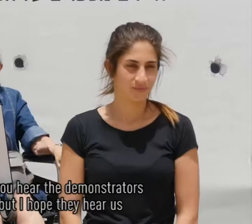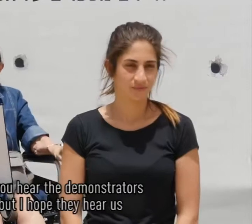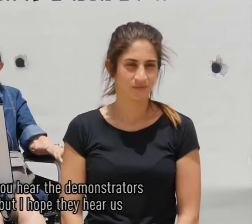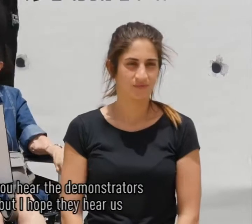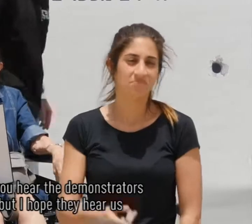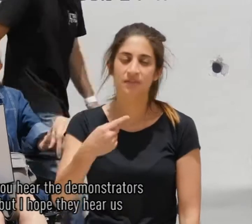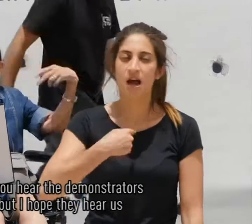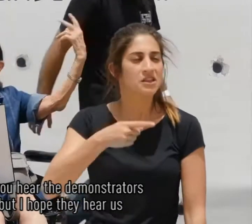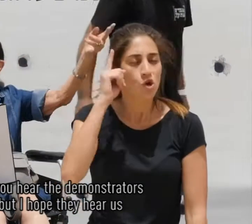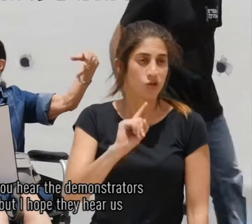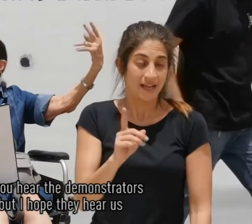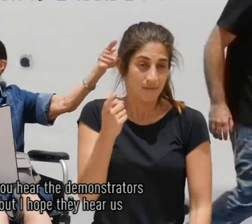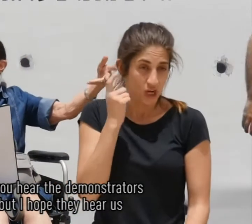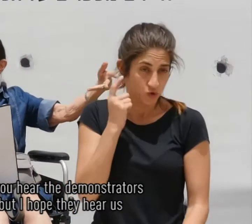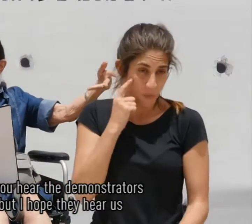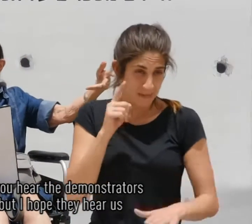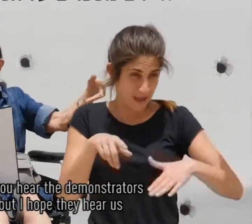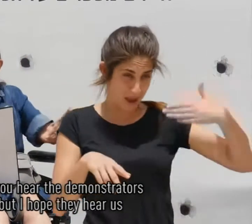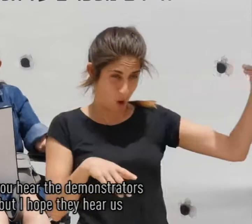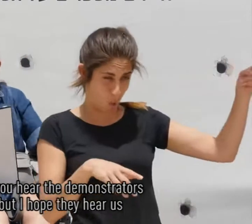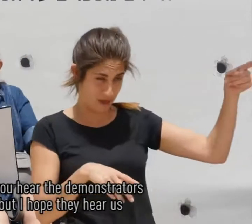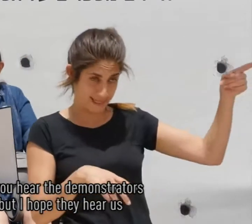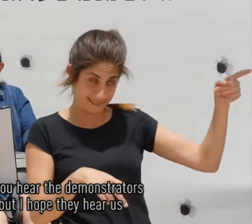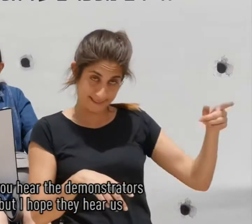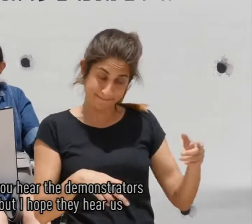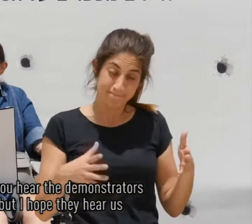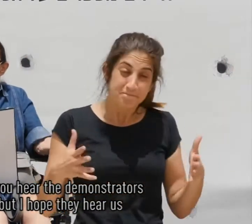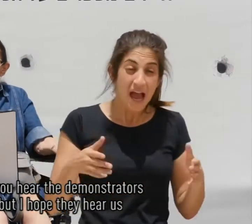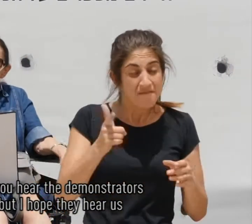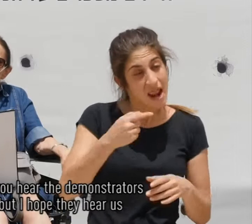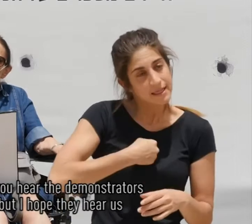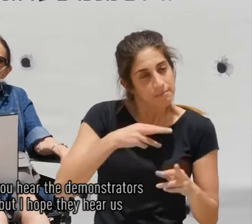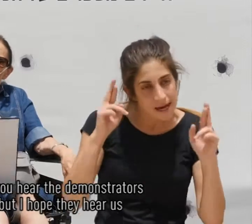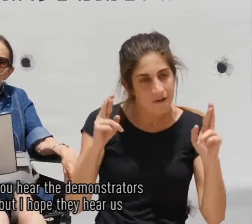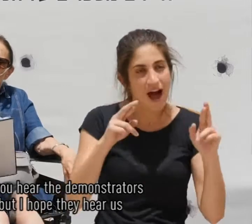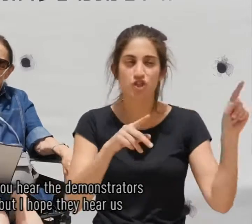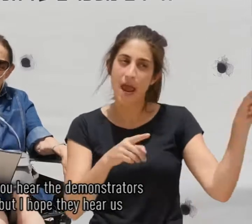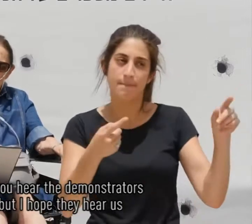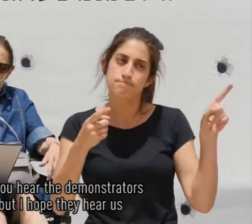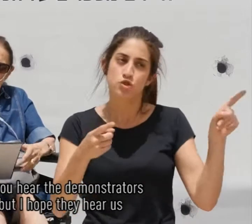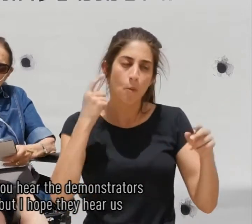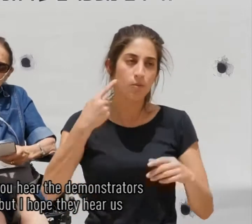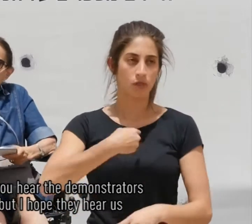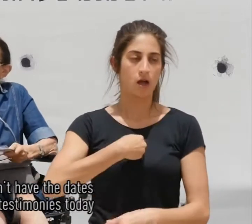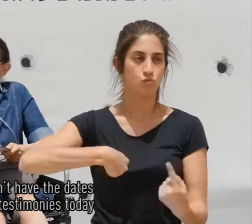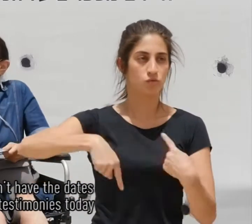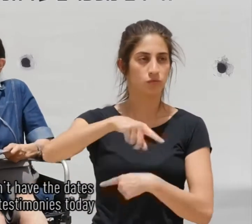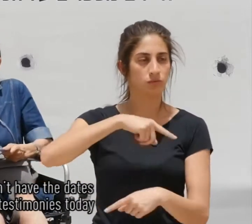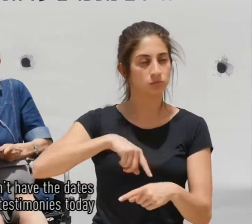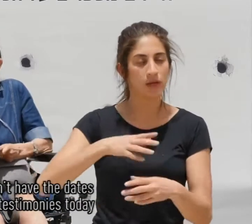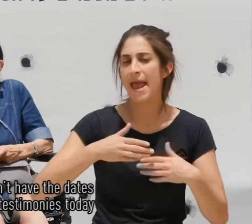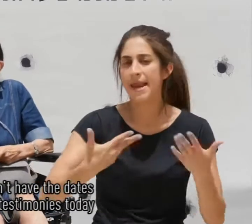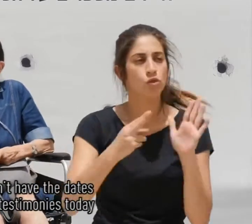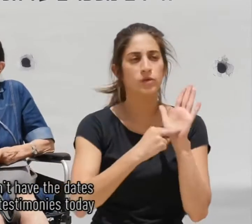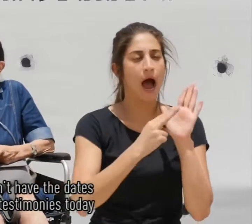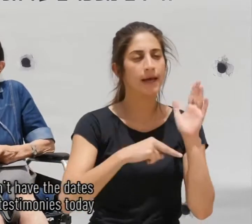אני לא יודעת אם אתם שומעים את המאחור הניט אבל אני מקווה שהם שומעים אותנו אין לנו